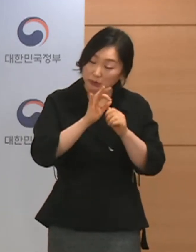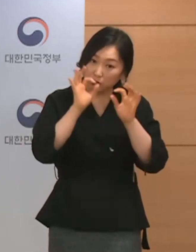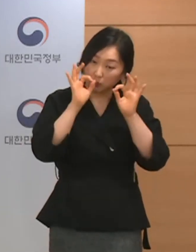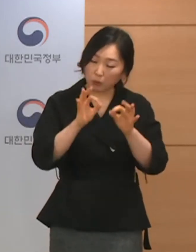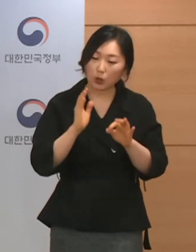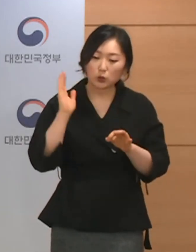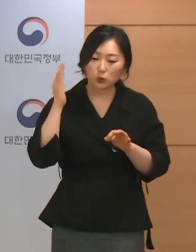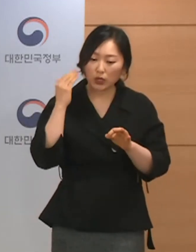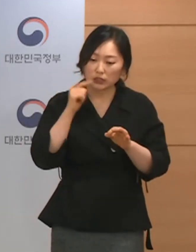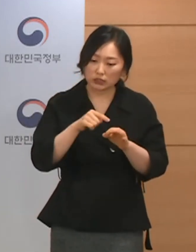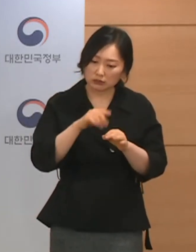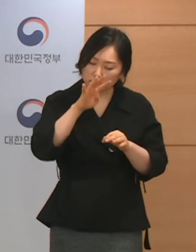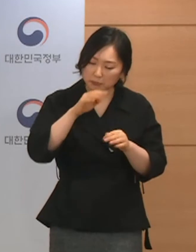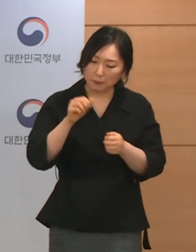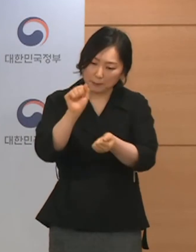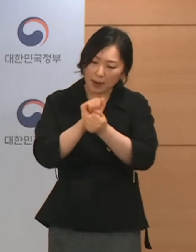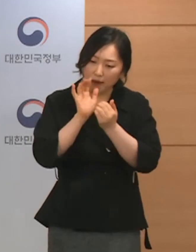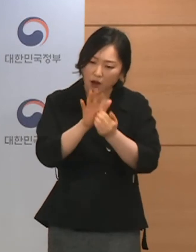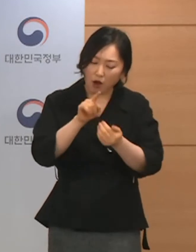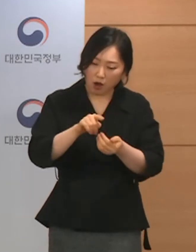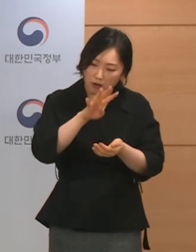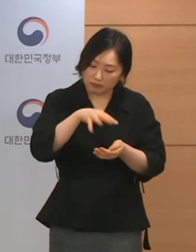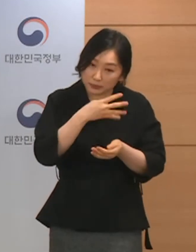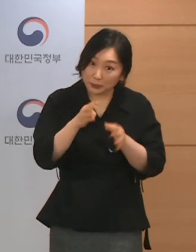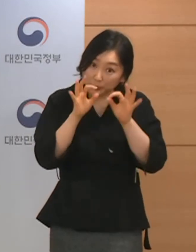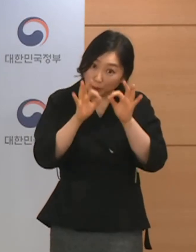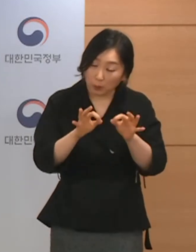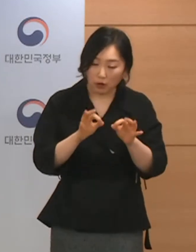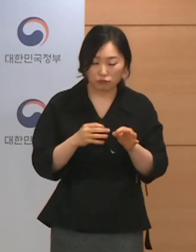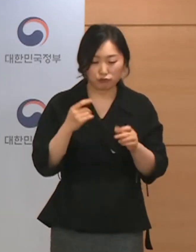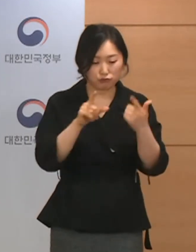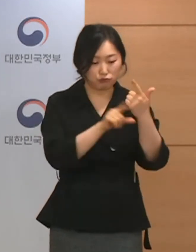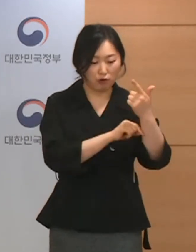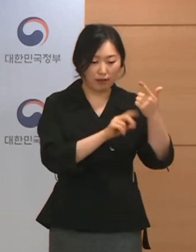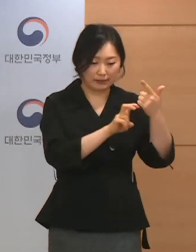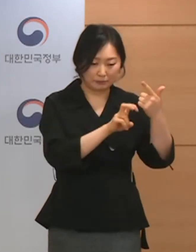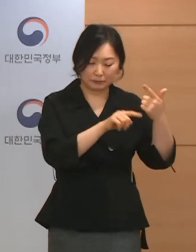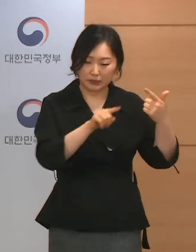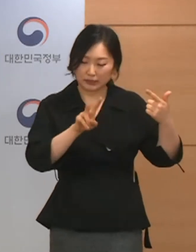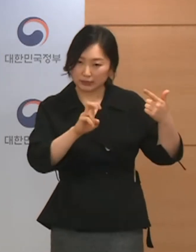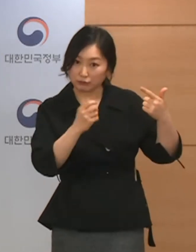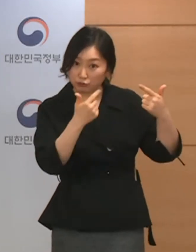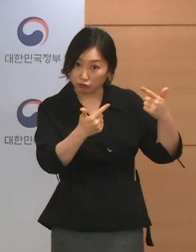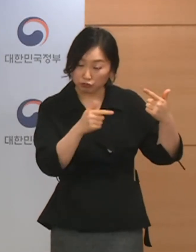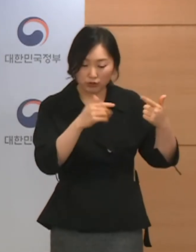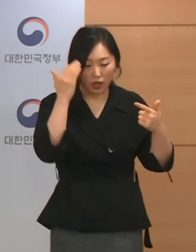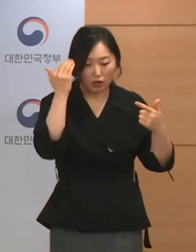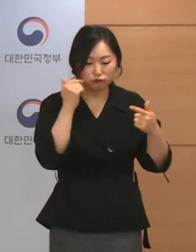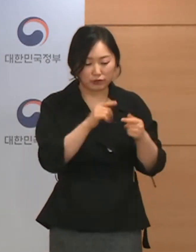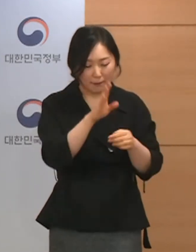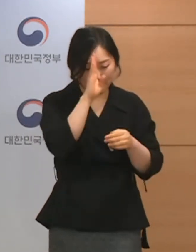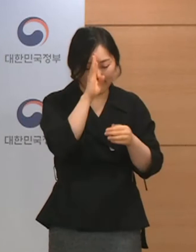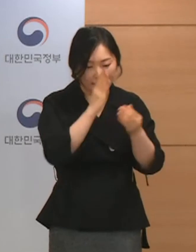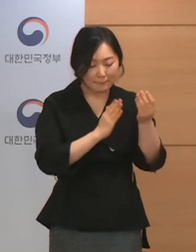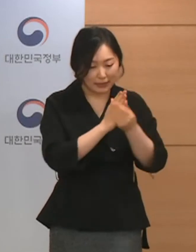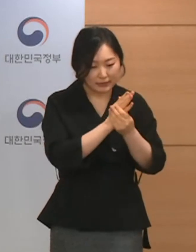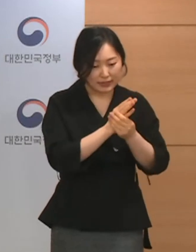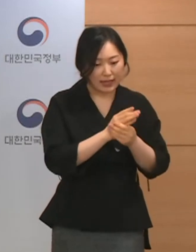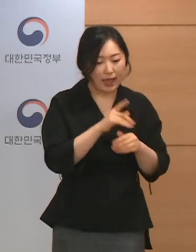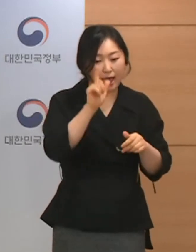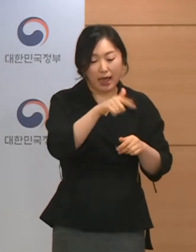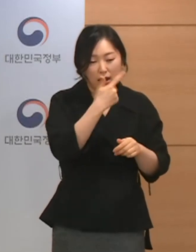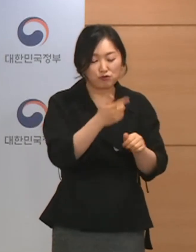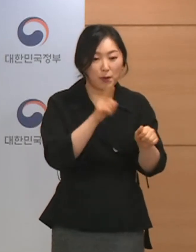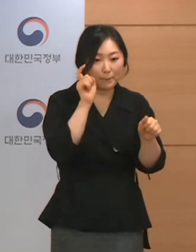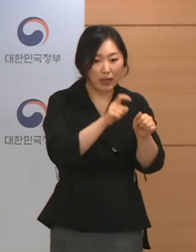상황 비교표를 보면 6월 20일에서 26일까지의 국내 발생 1일 평균 신규 확진자